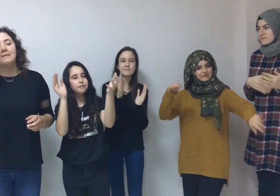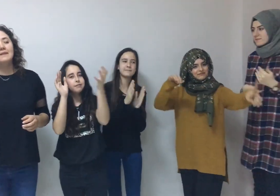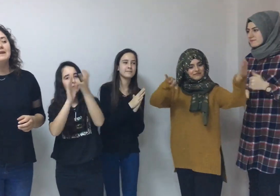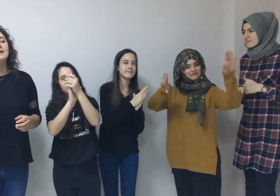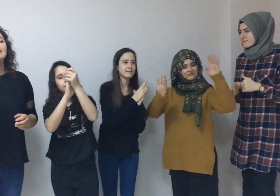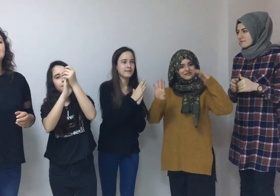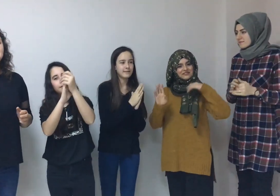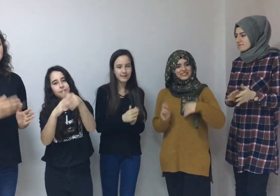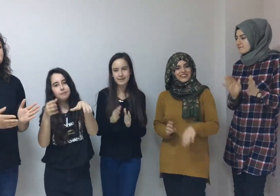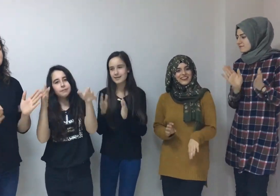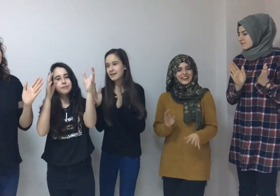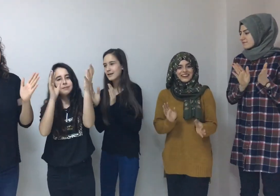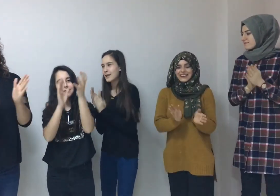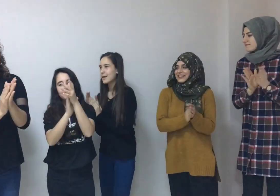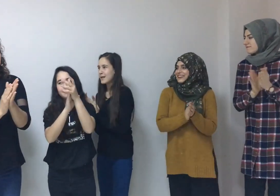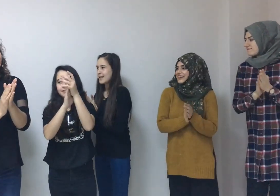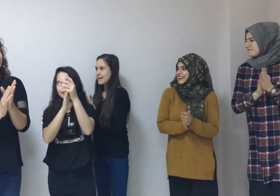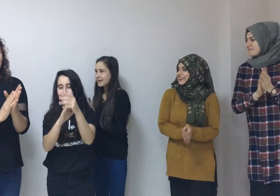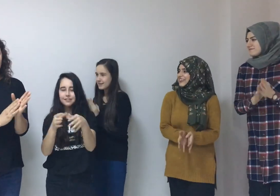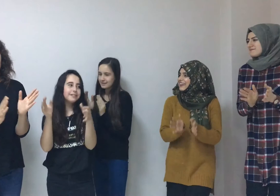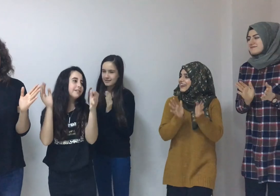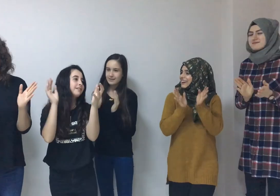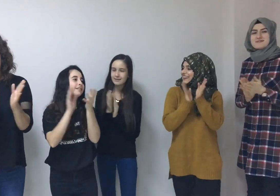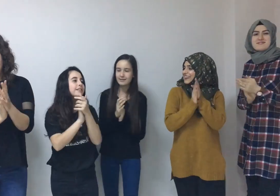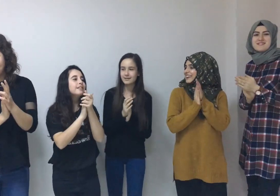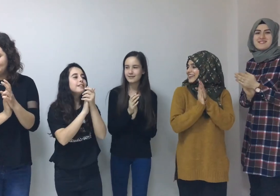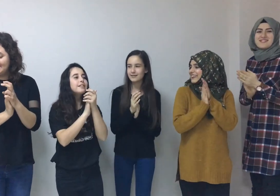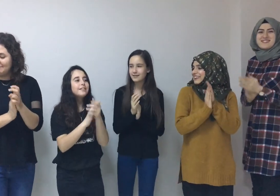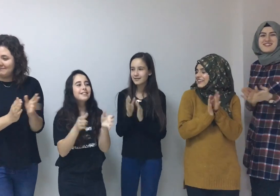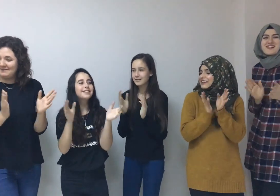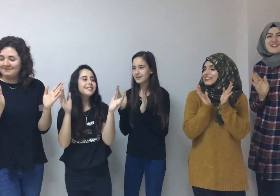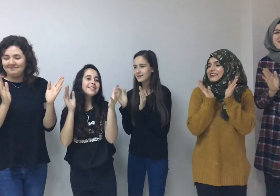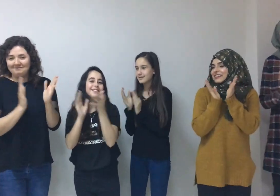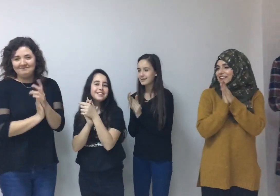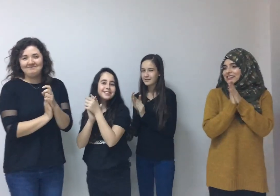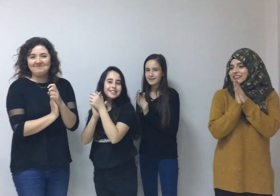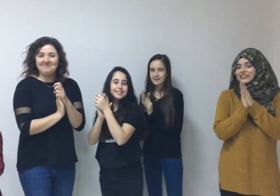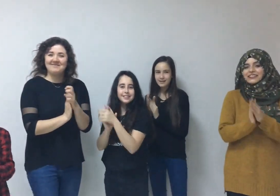olmaz olsun aşk